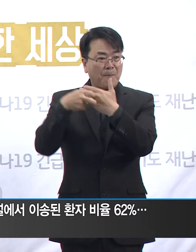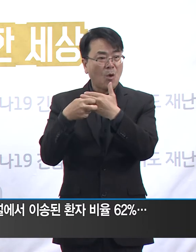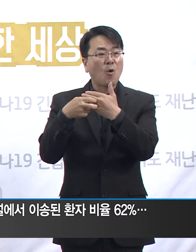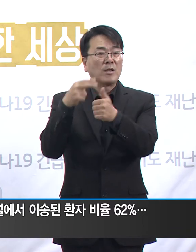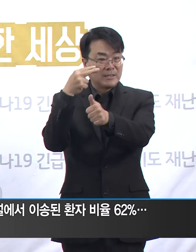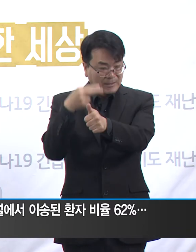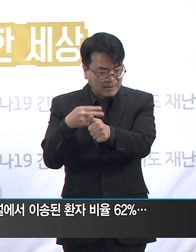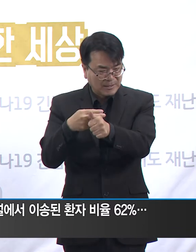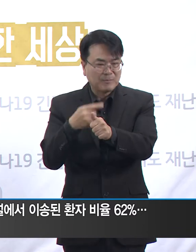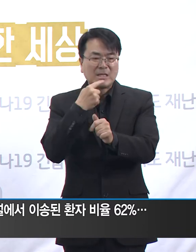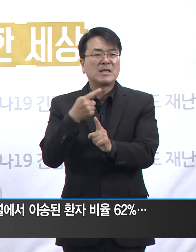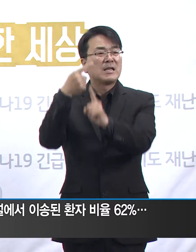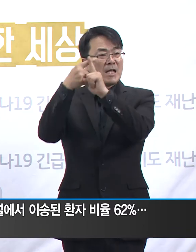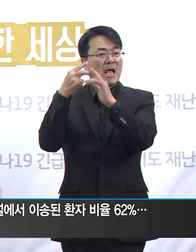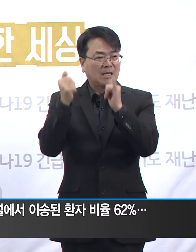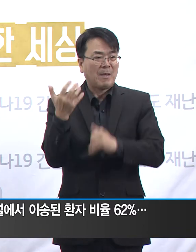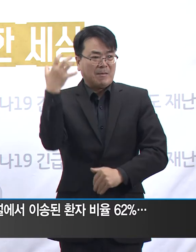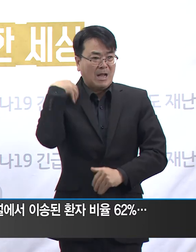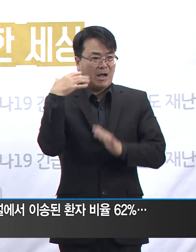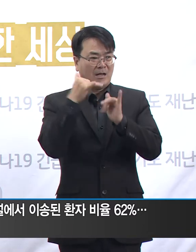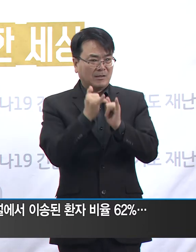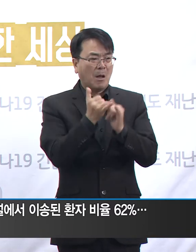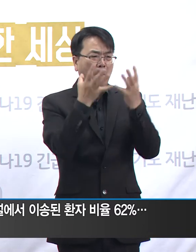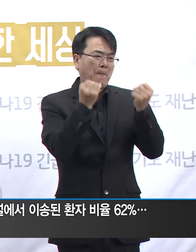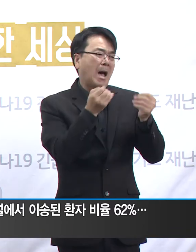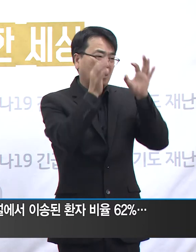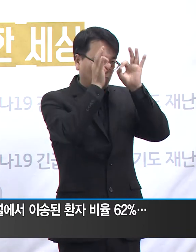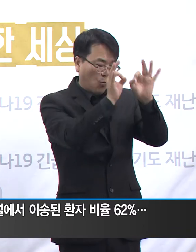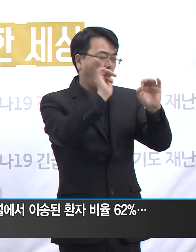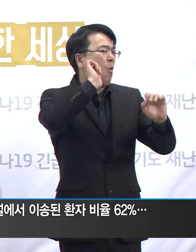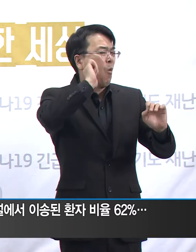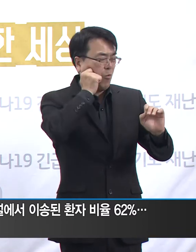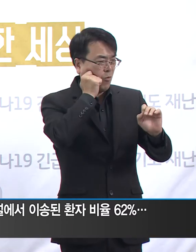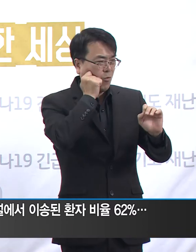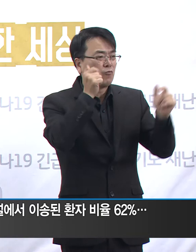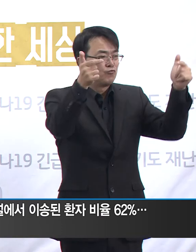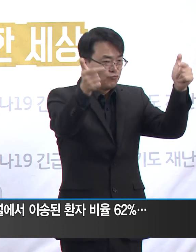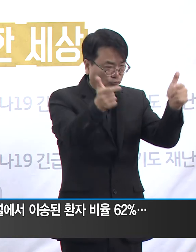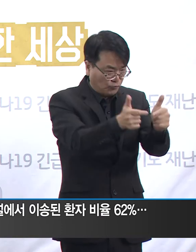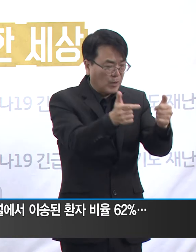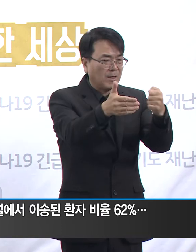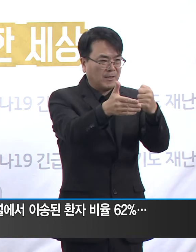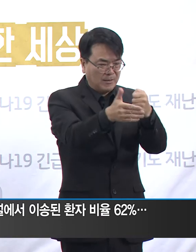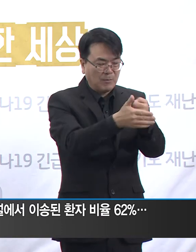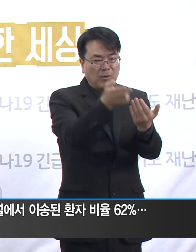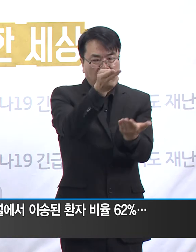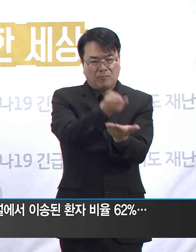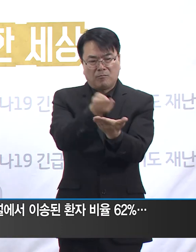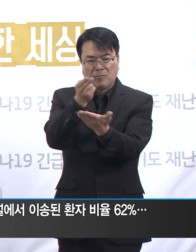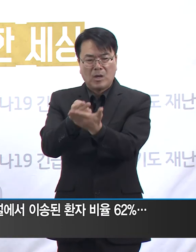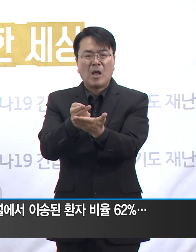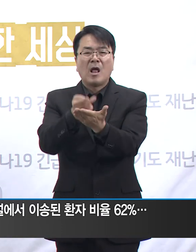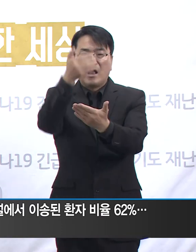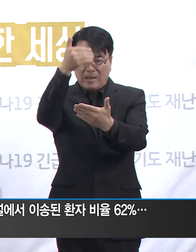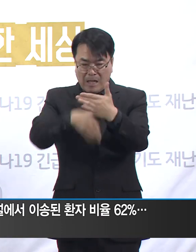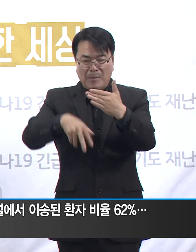환자의 숫자가 줄기 때문에 통계상의 여유병상 숫자를 그대로 믿을 수 없게 됩니다.